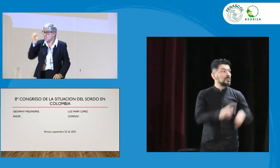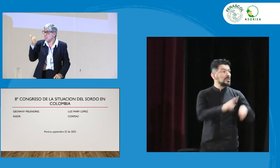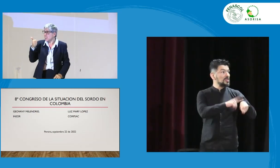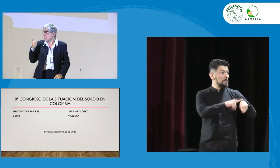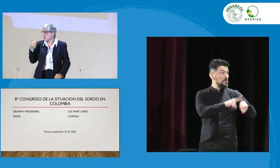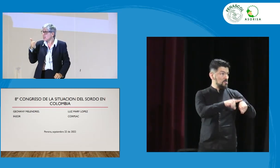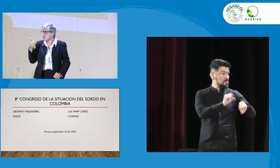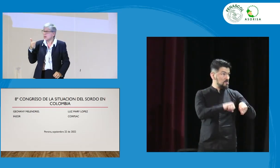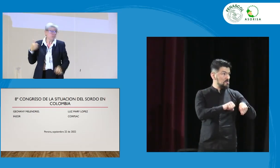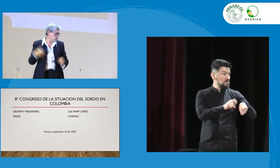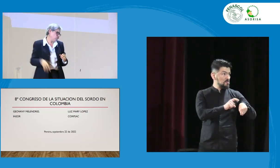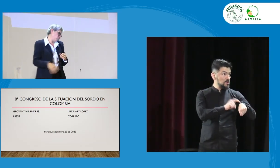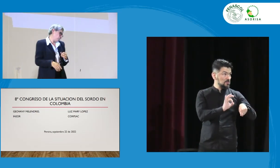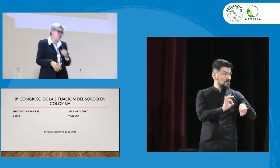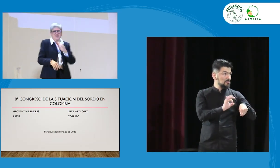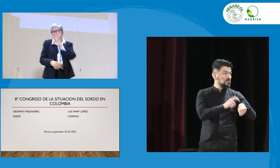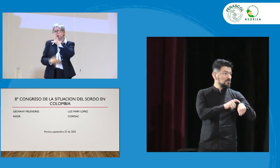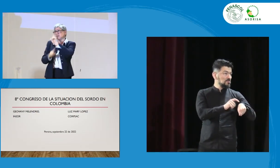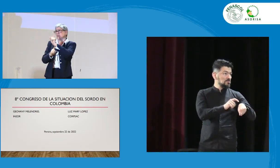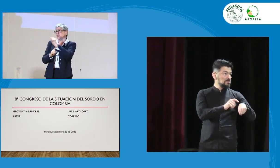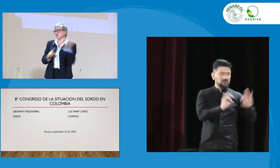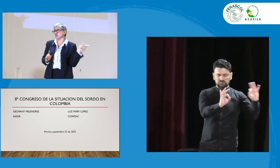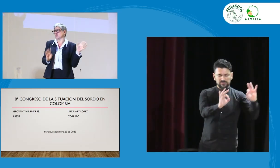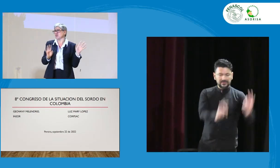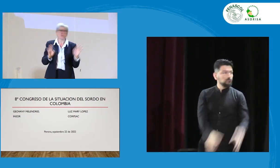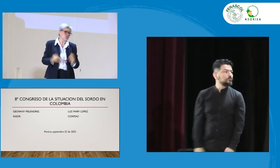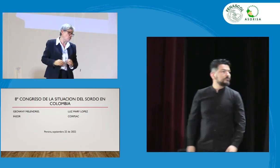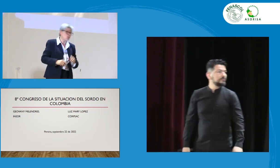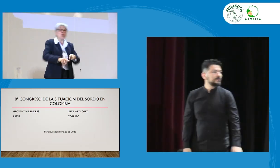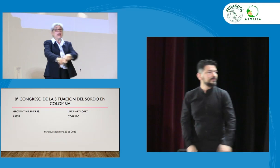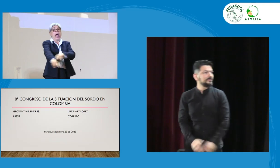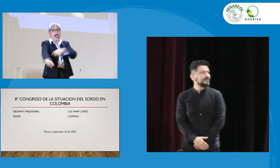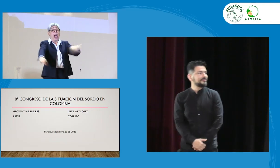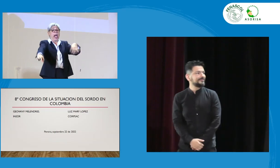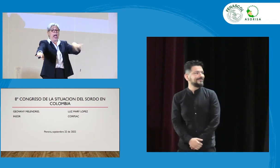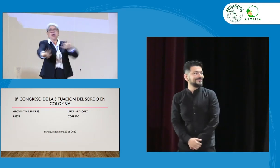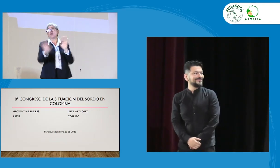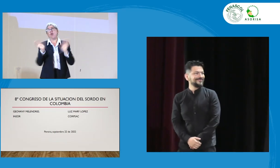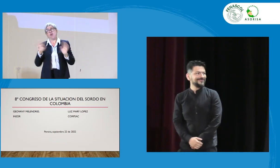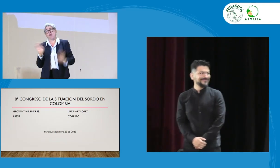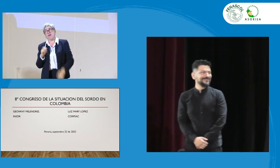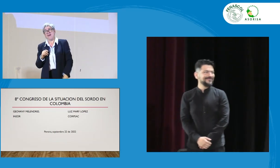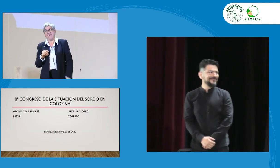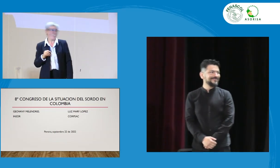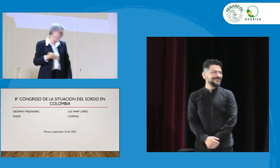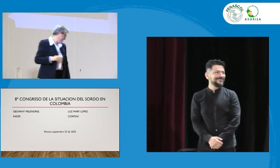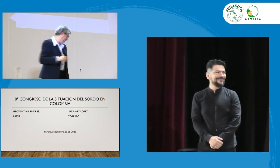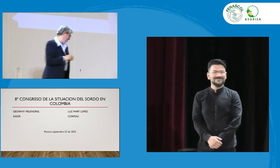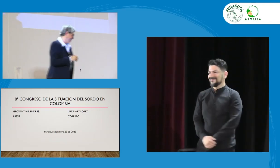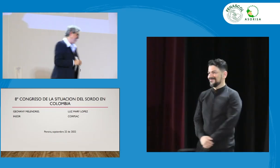Tenemos tiempo. Cinco minutos, no es mucho. Adelante. es mucho tiempo tampoco. Adelante, Luz Marie.